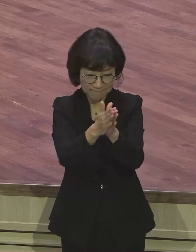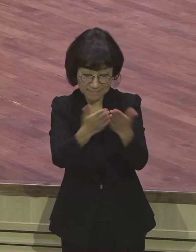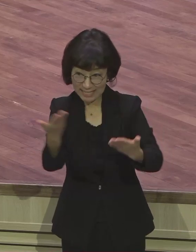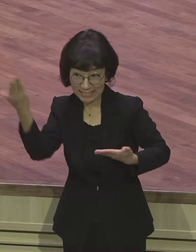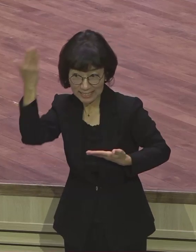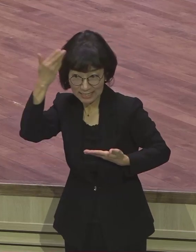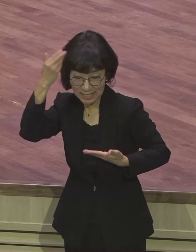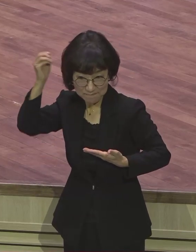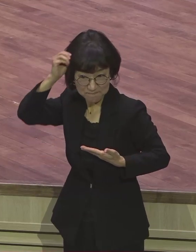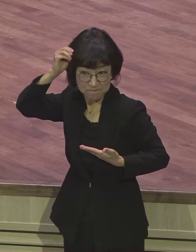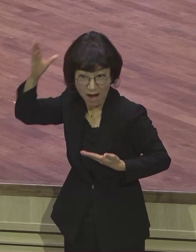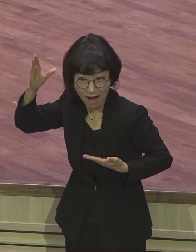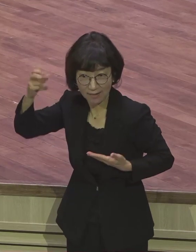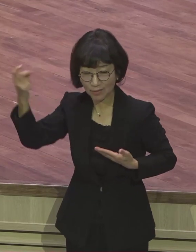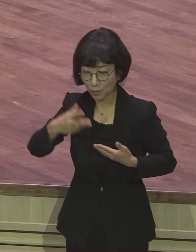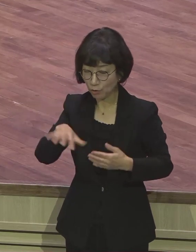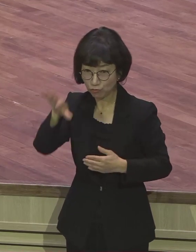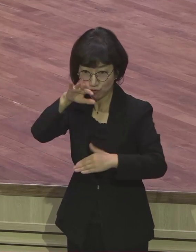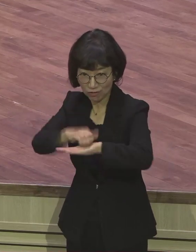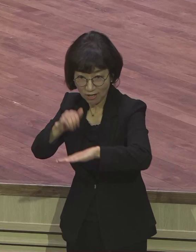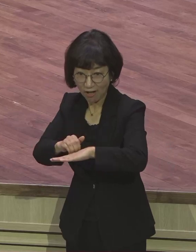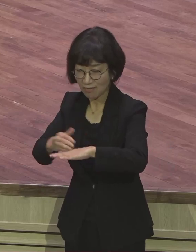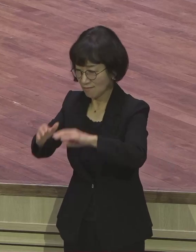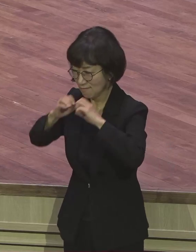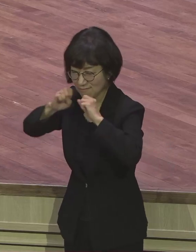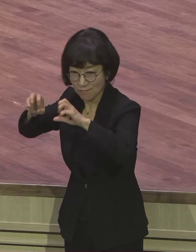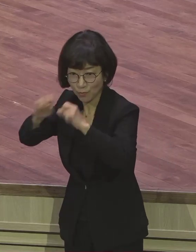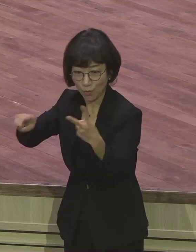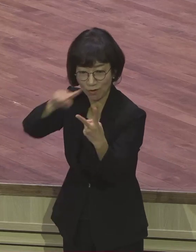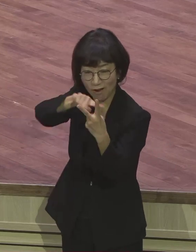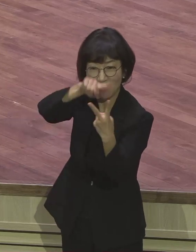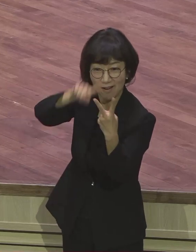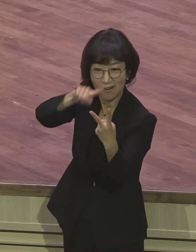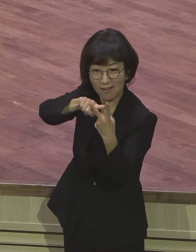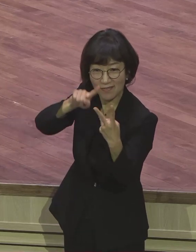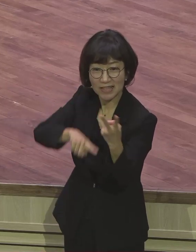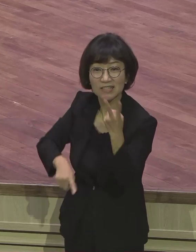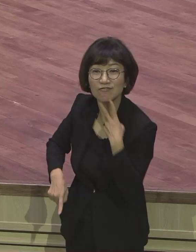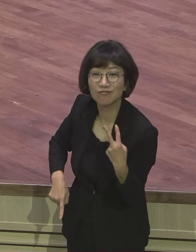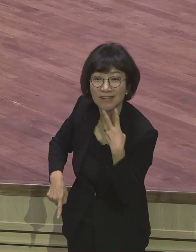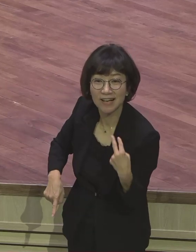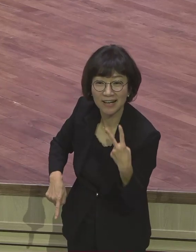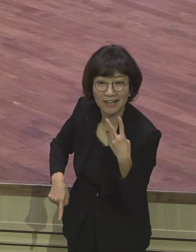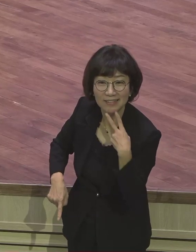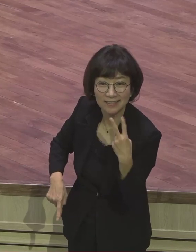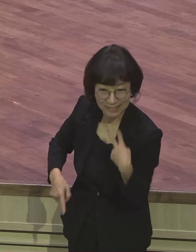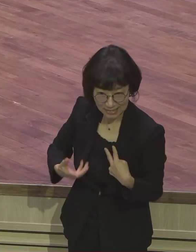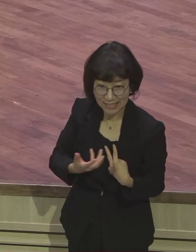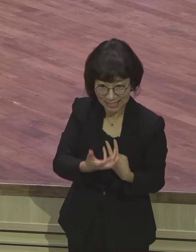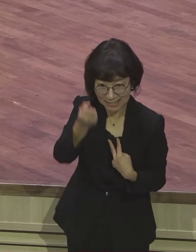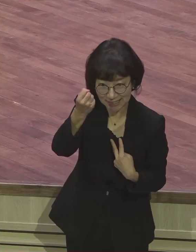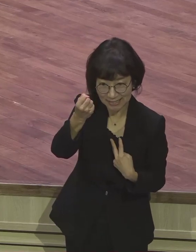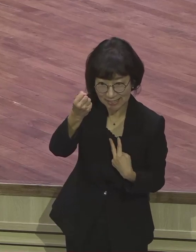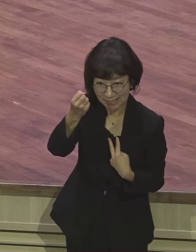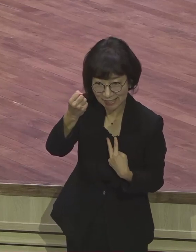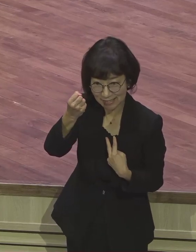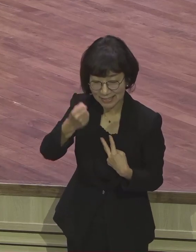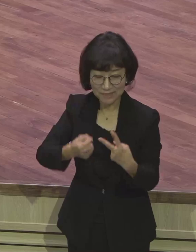성경이 말하는 훈련 훈련 많이 받잖아요 영적인 싸움 잘하고 현장에 나가서 모든 사람에 답을 줄 수 있는 이런